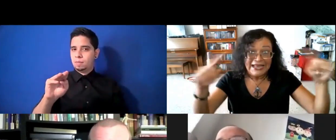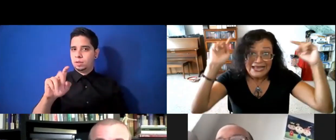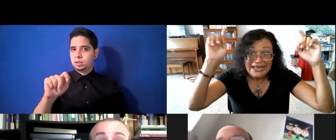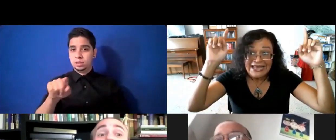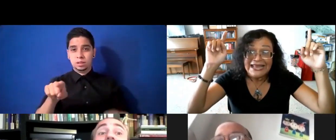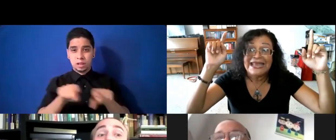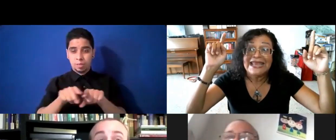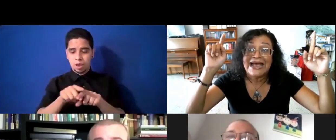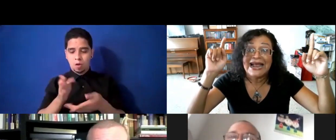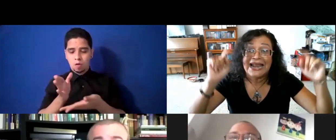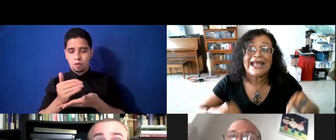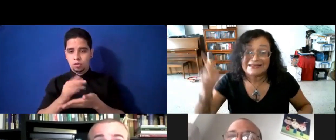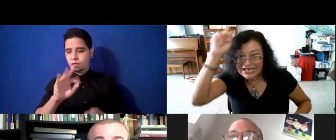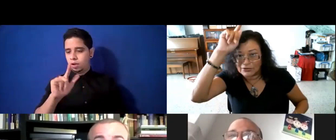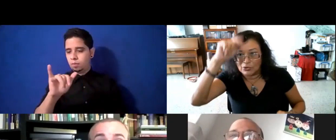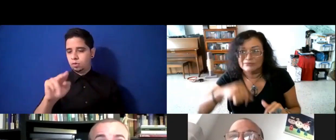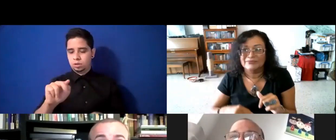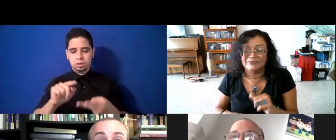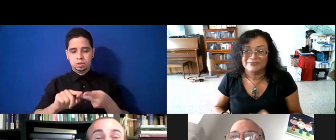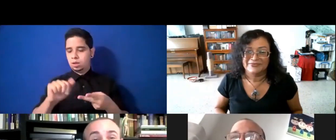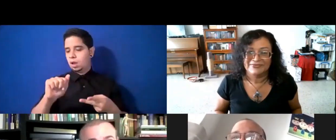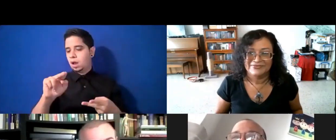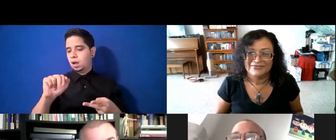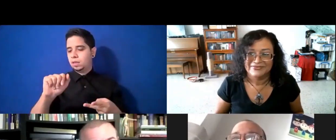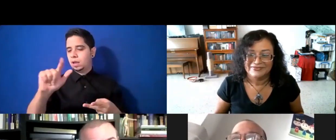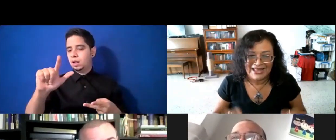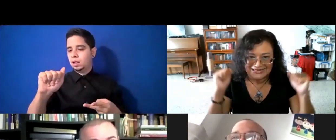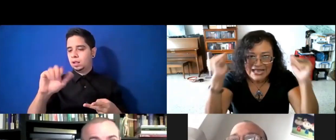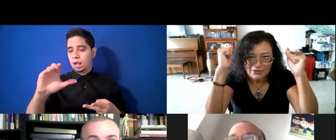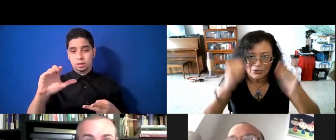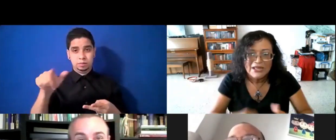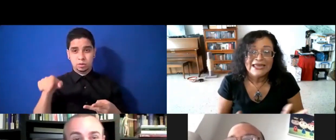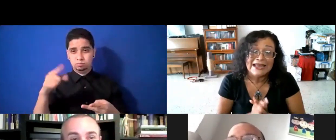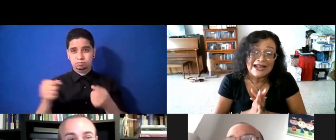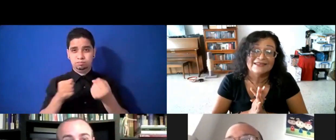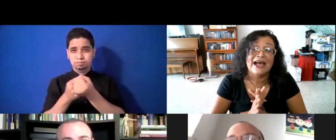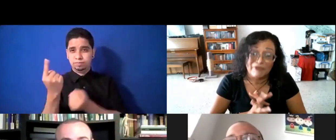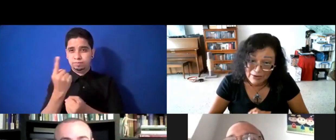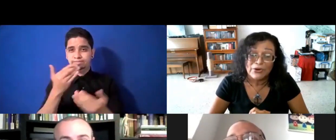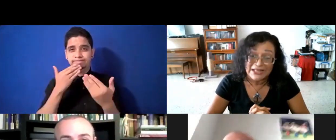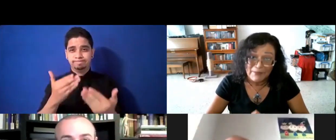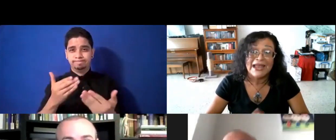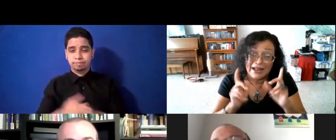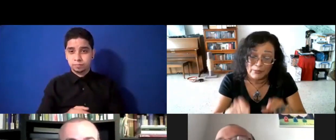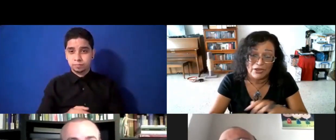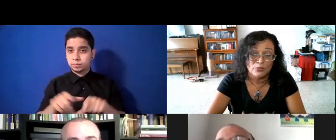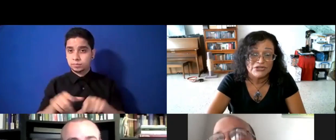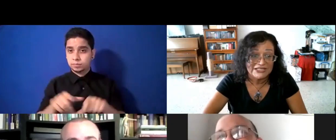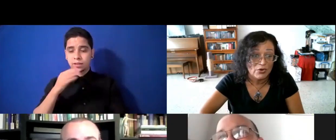Artes, y a Analac, por su apoyo siempre. Exacto, y gracias a Franco, que también ha apoyado muchísimo